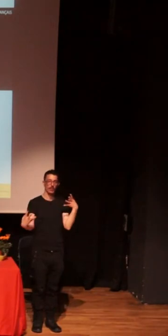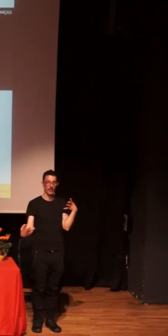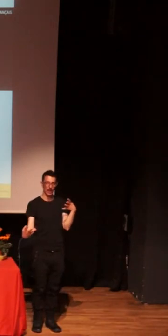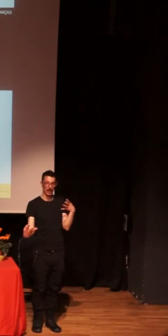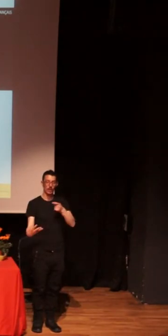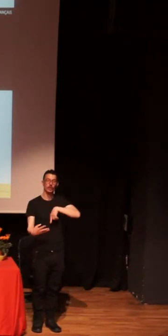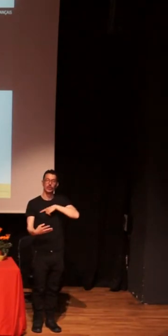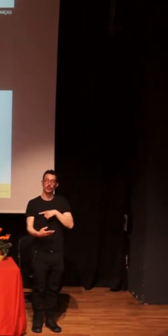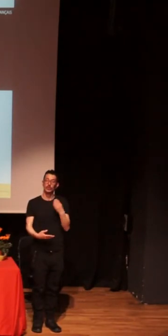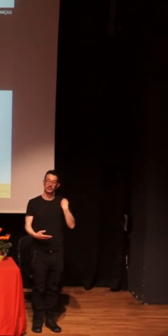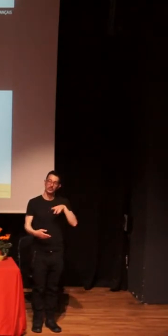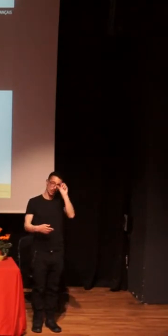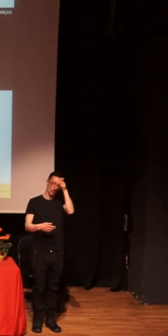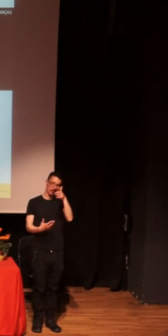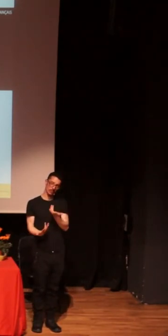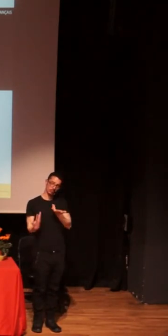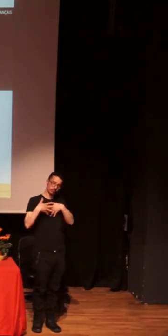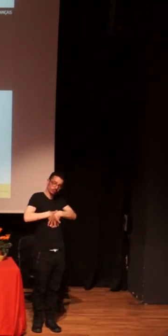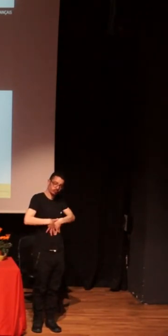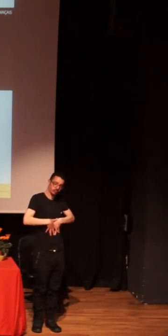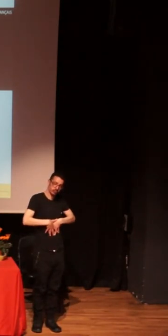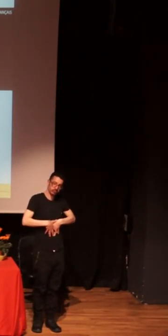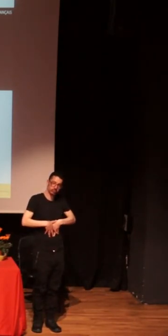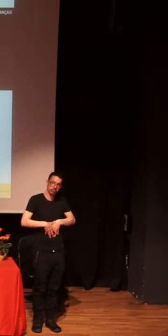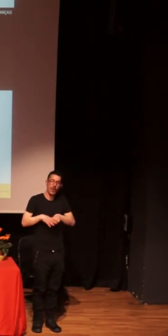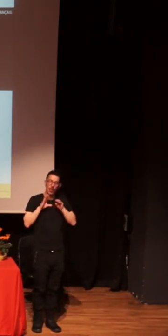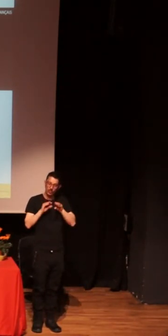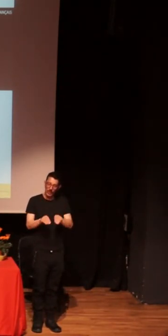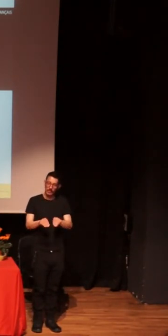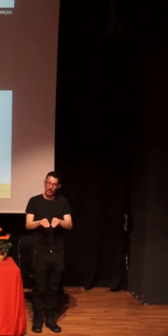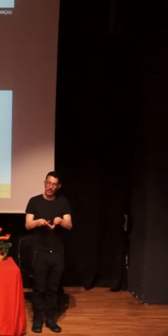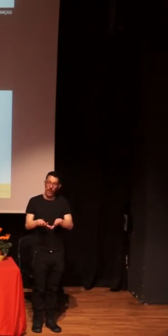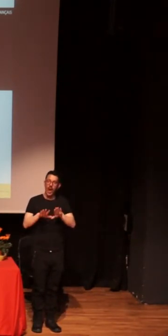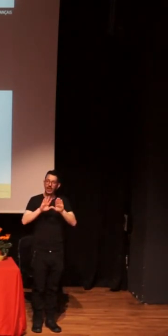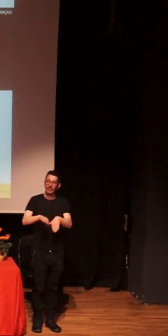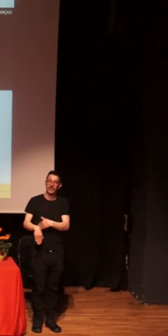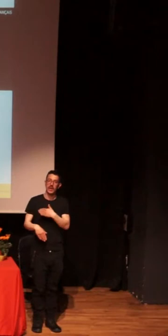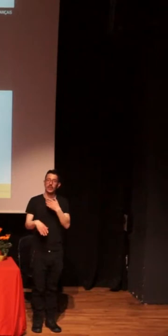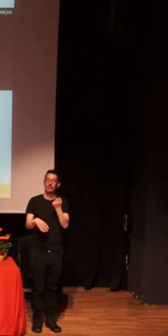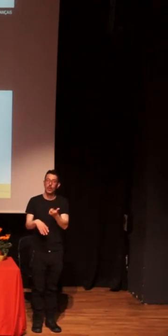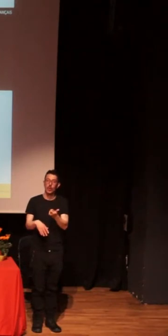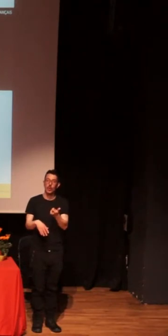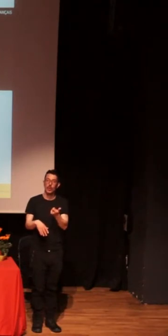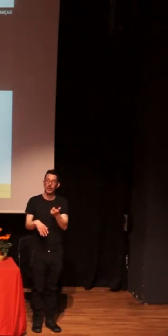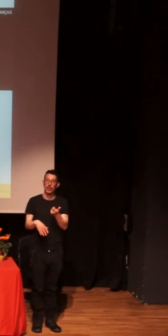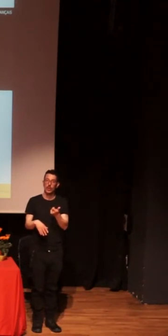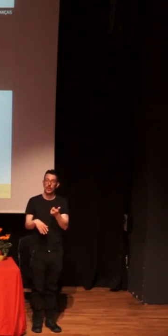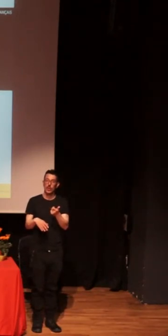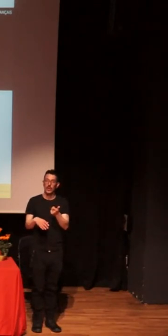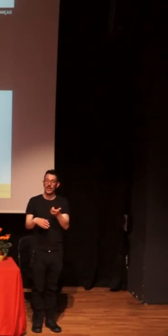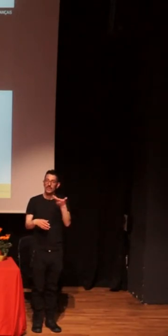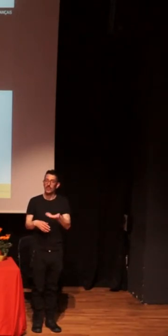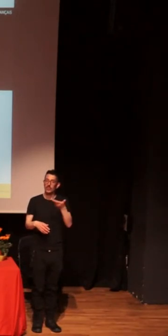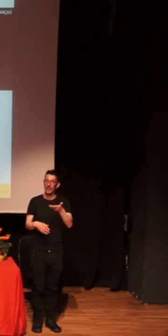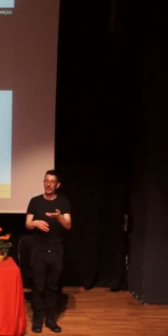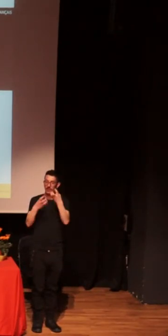lo hemos incorporado, que está presente, pero al final ponemos el énfasis en algo que es como incambiable,